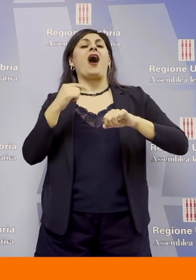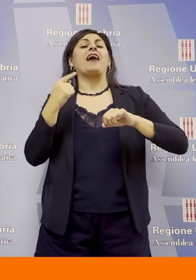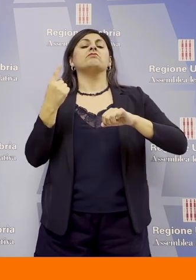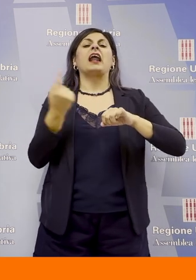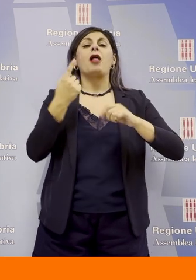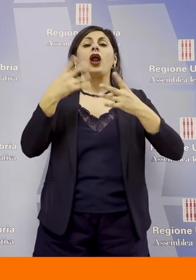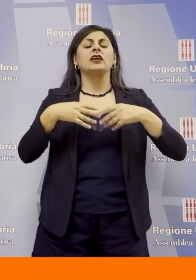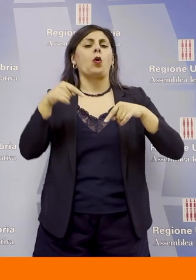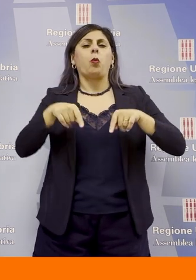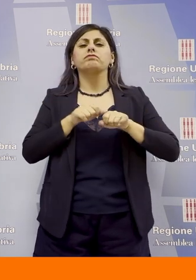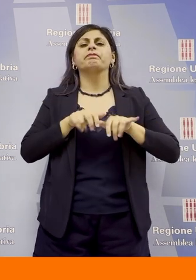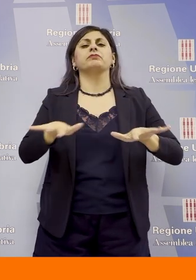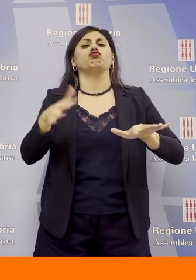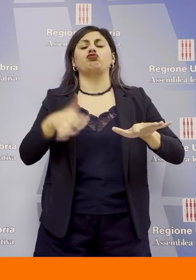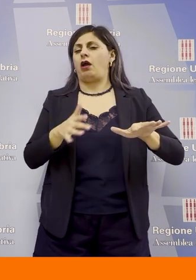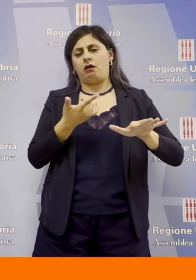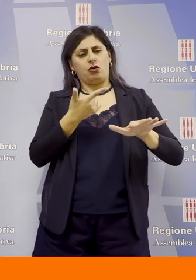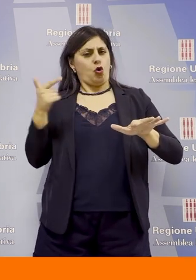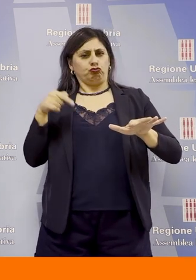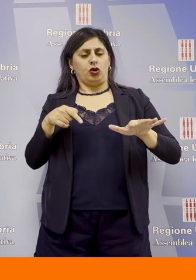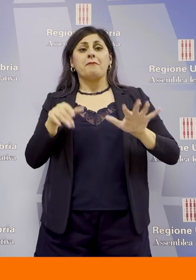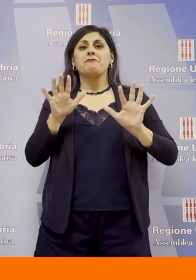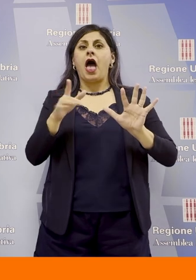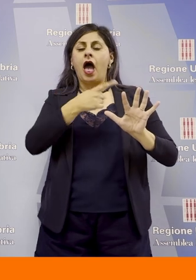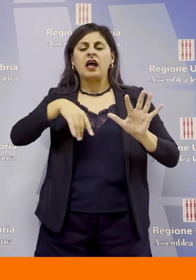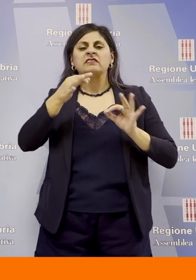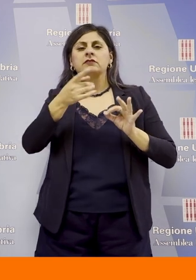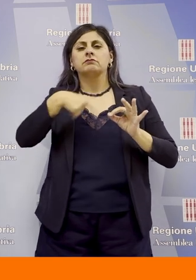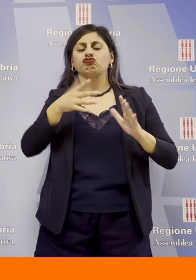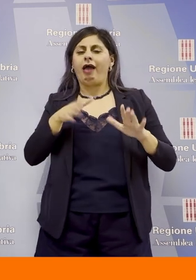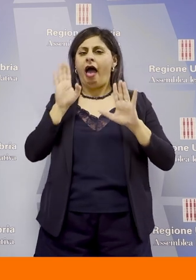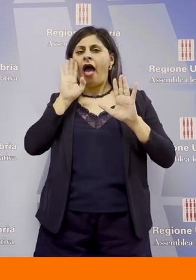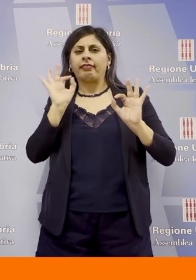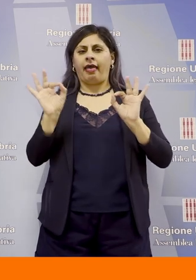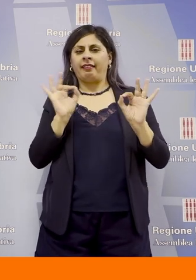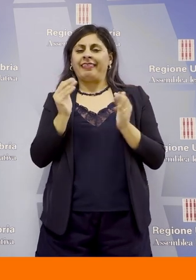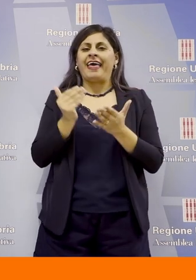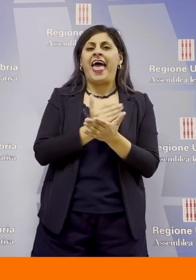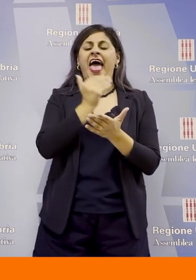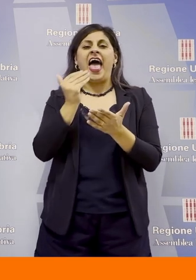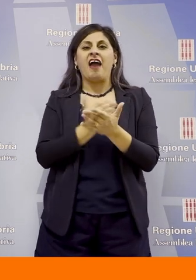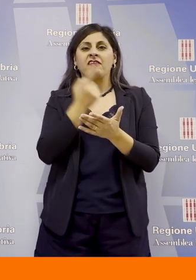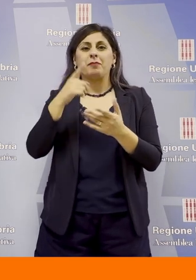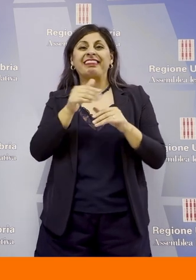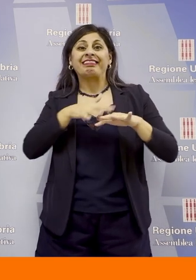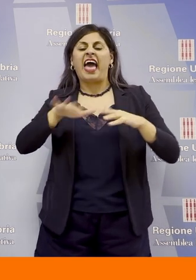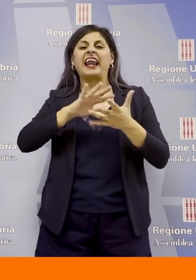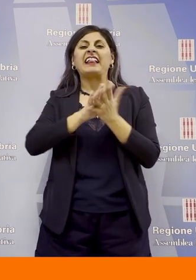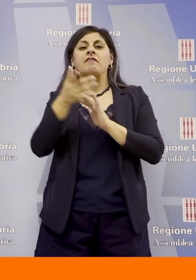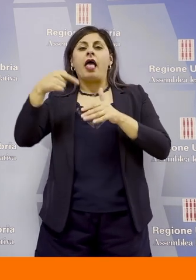organizzata endemica, ma ben facciamo, diciamo, stare attenti e ad evitare che questa terra possa diventare una terra di